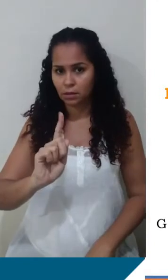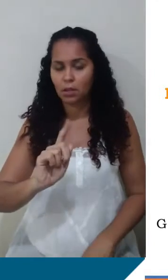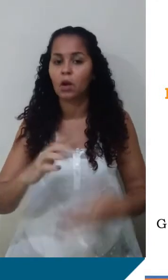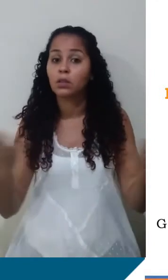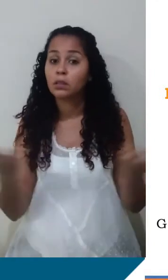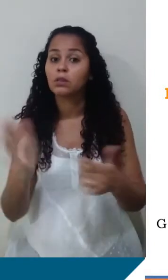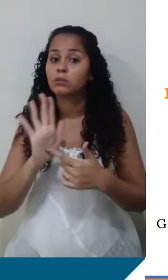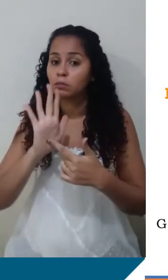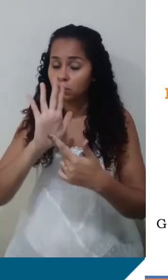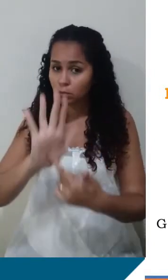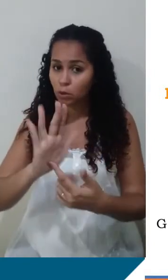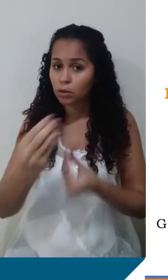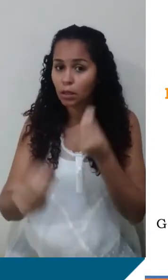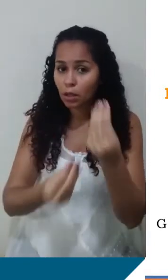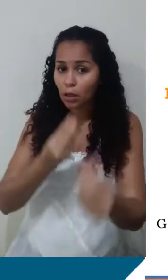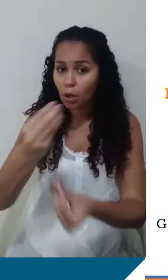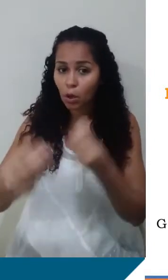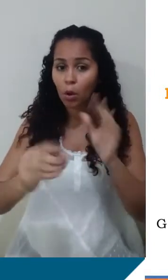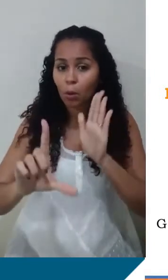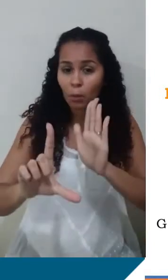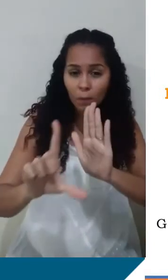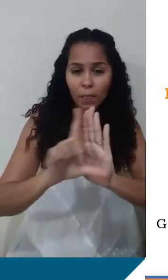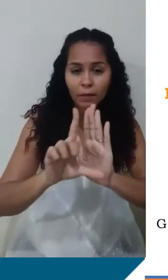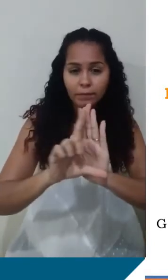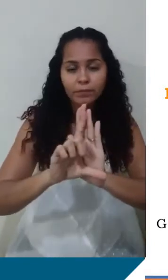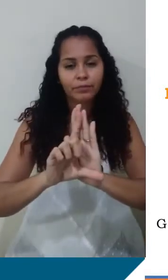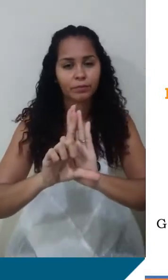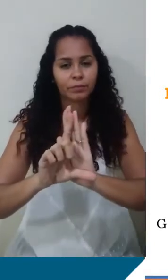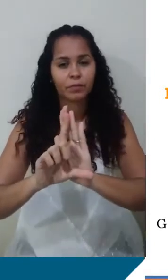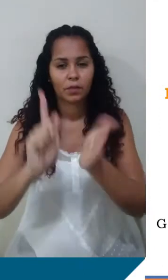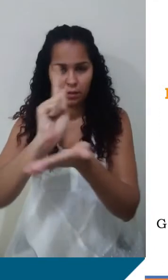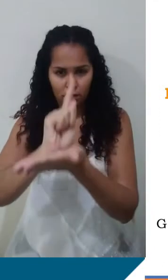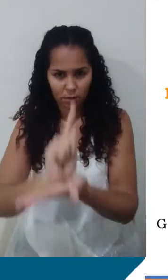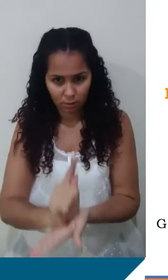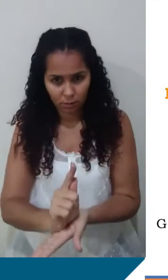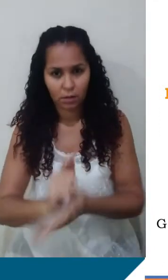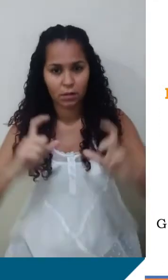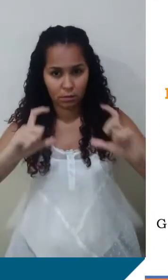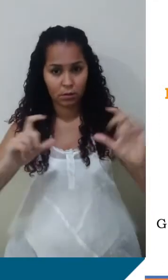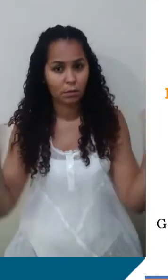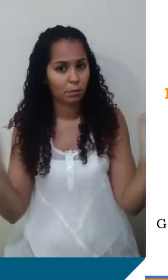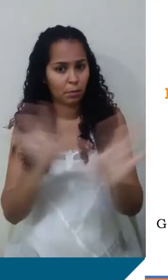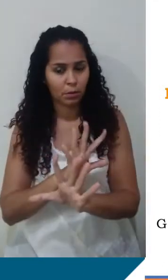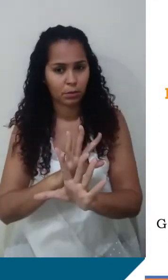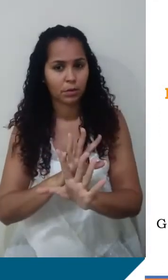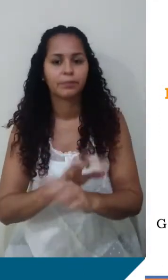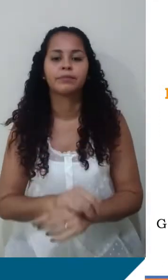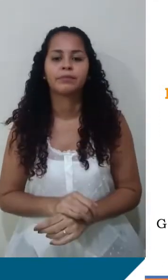apresento completamente essa lei da gravitação, essa fórmula já pronta. E para que ela deixe de